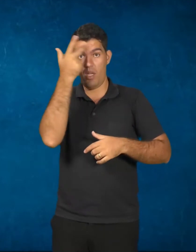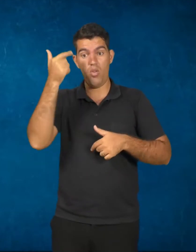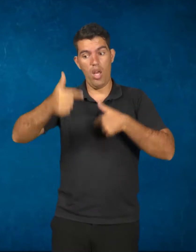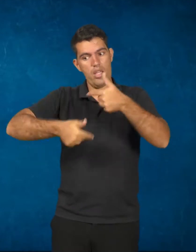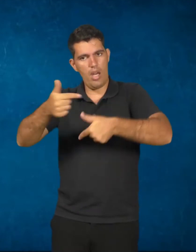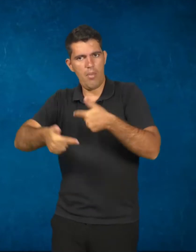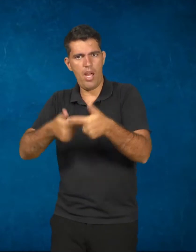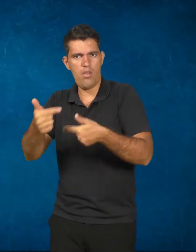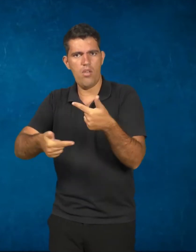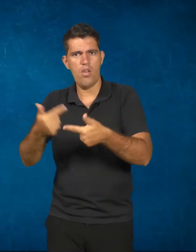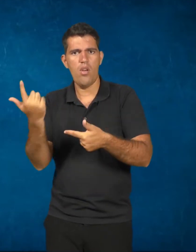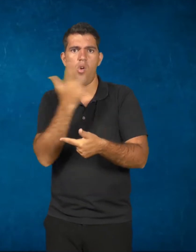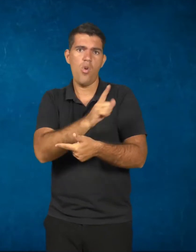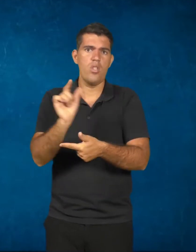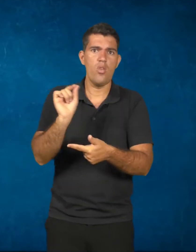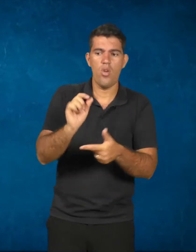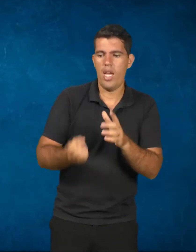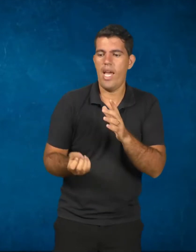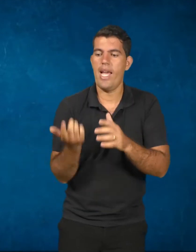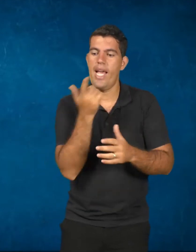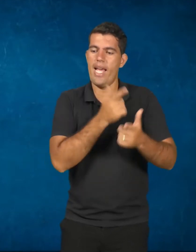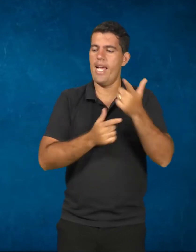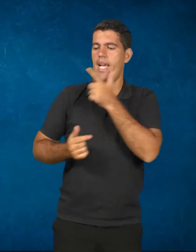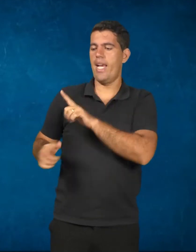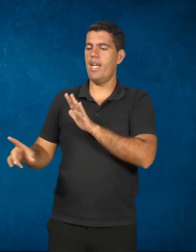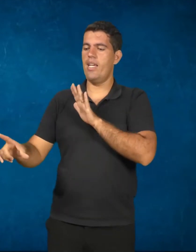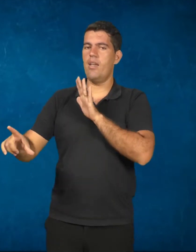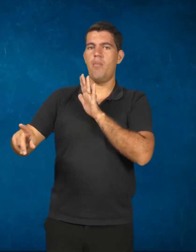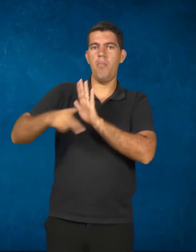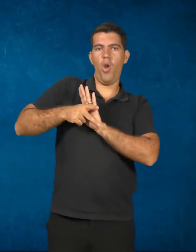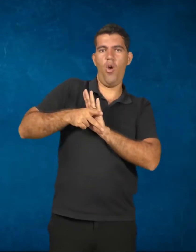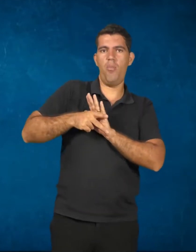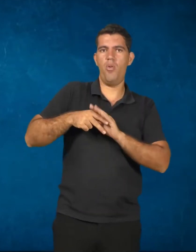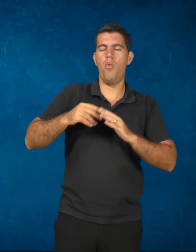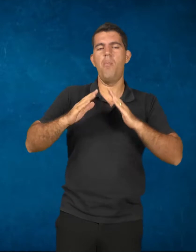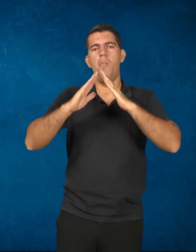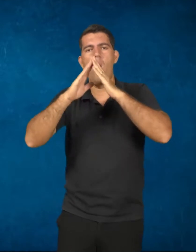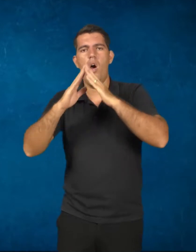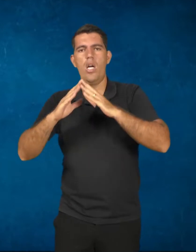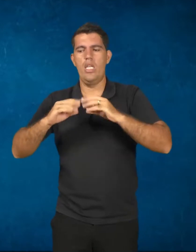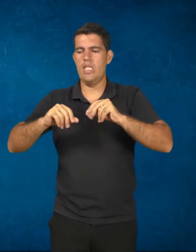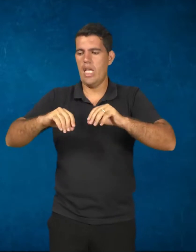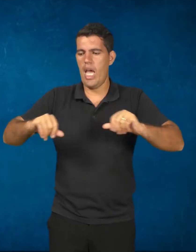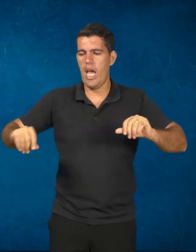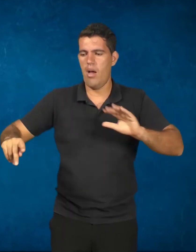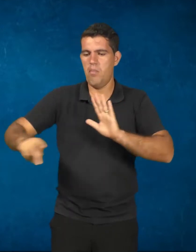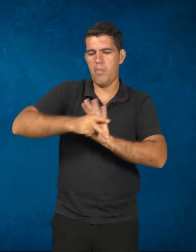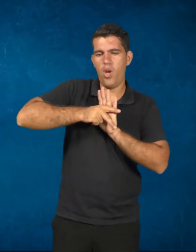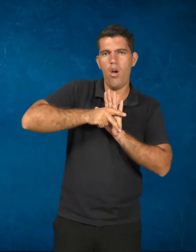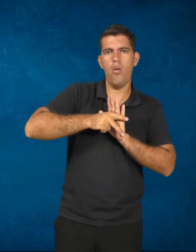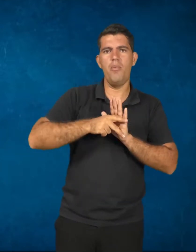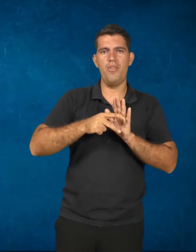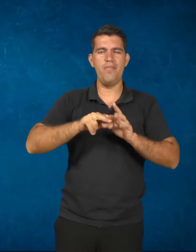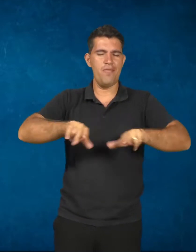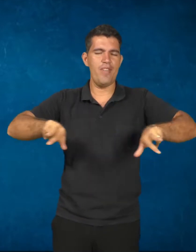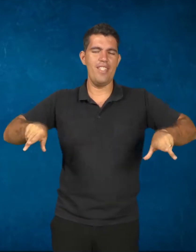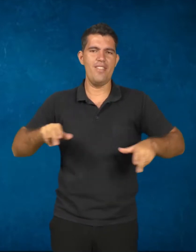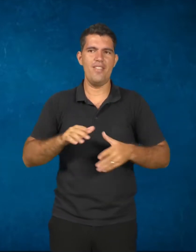obtinha propriedades, moradia, posses de terra e etc. Para Adam